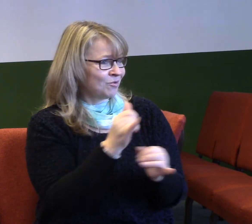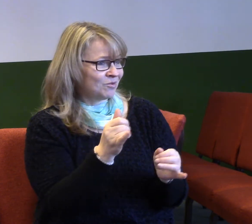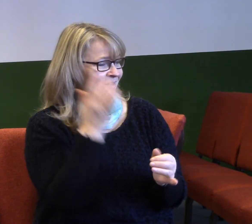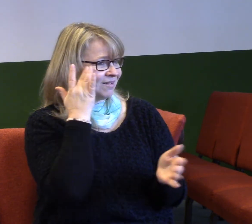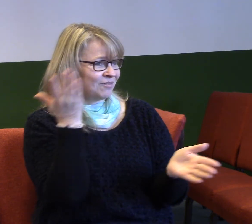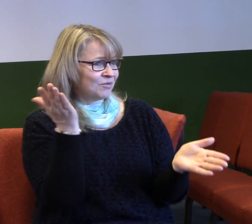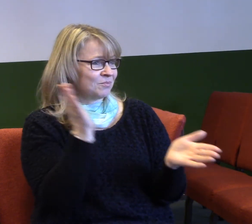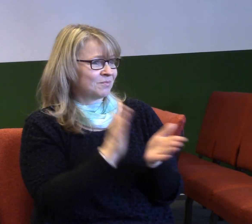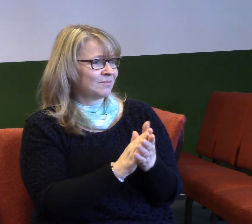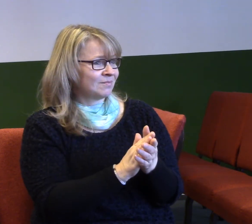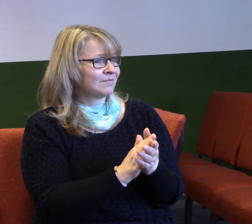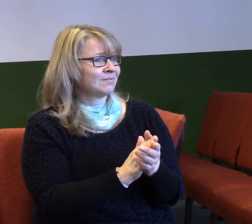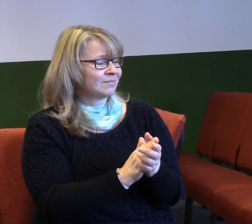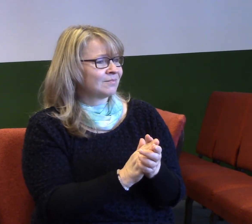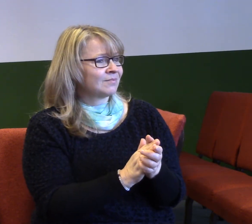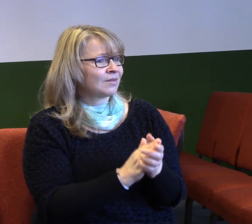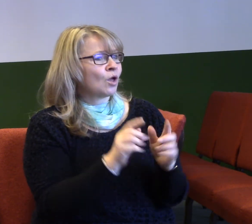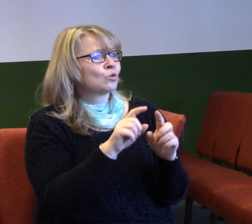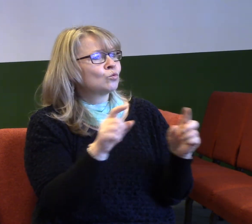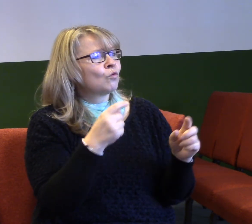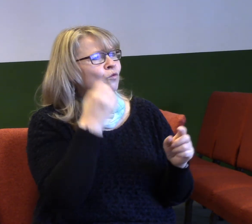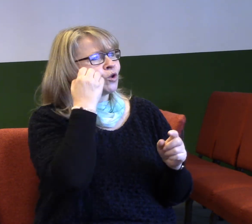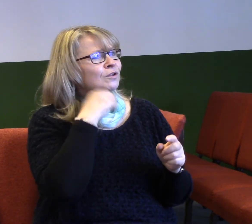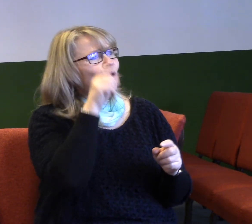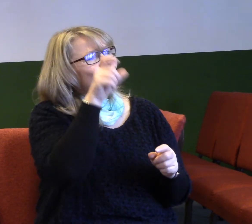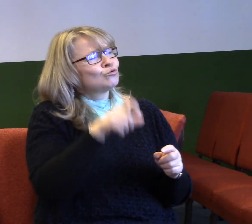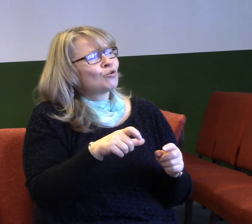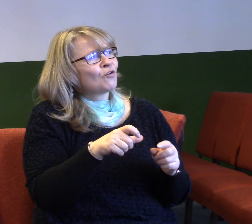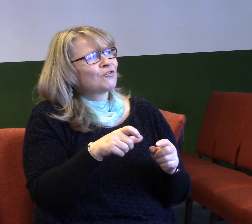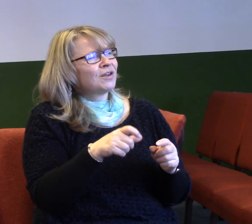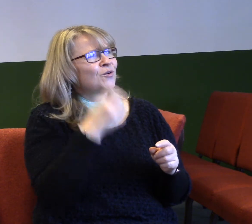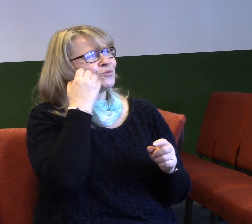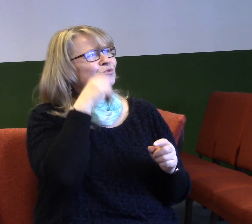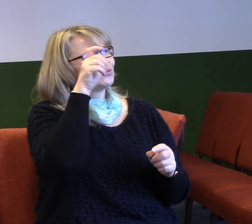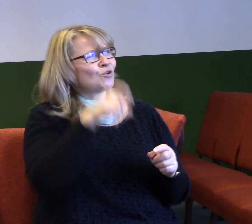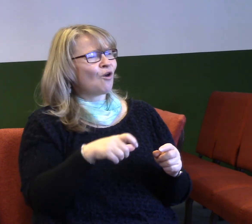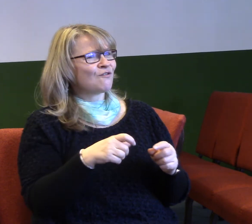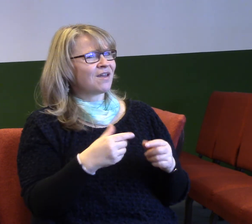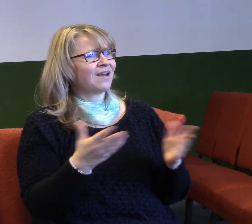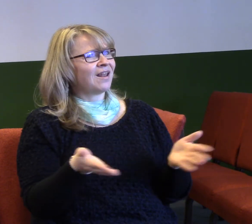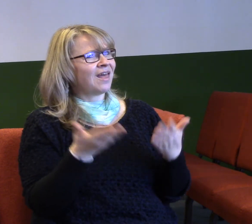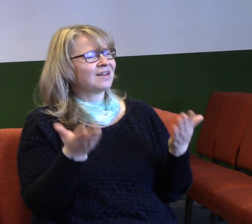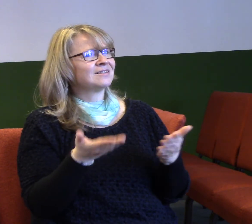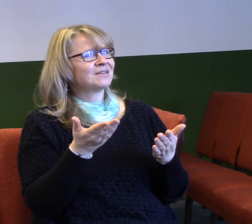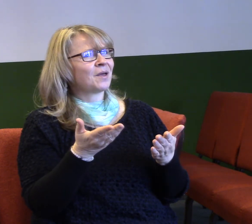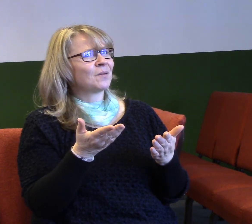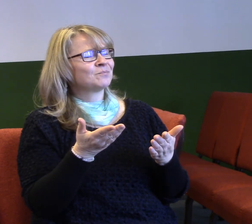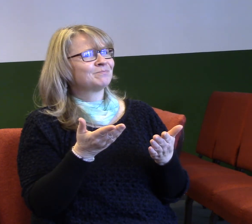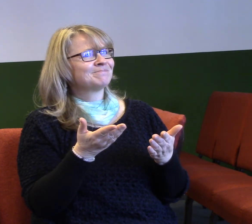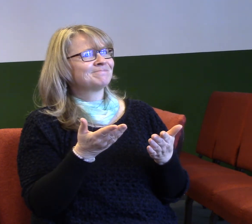Z nějakého záhadného důvodu mi lidé hrozně lehce vstupujeme do pozice, že